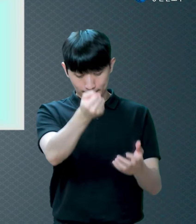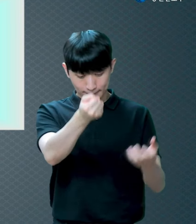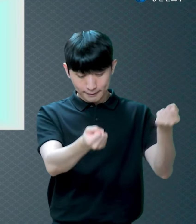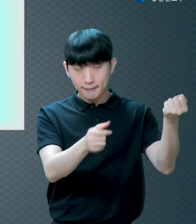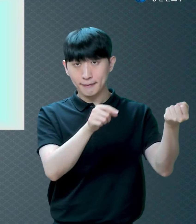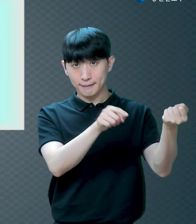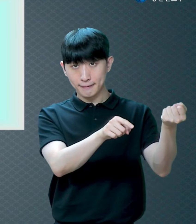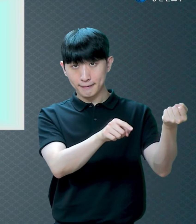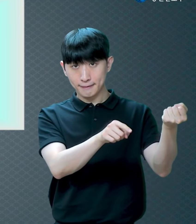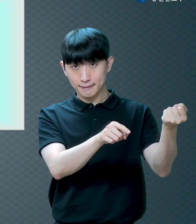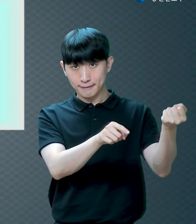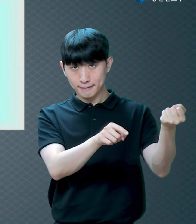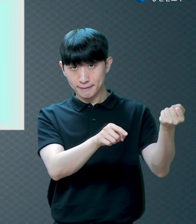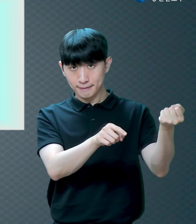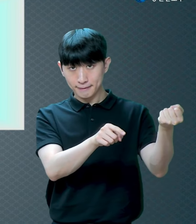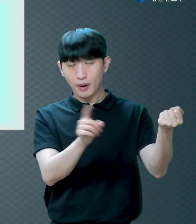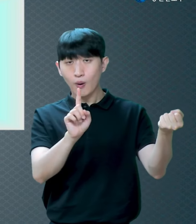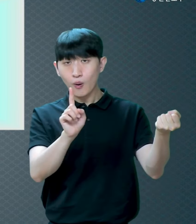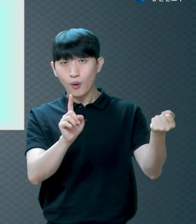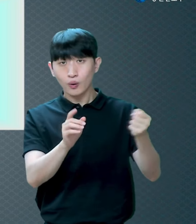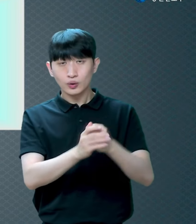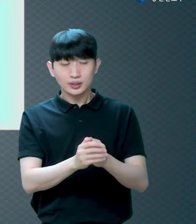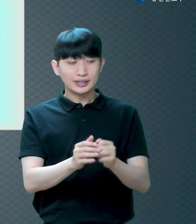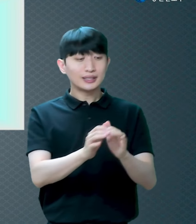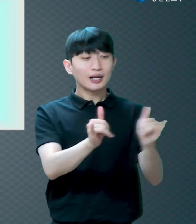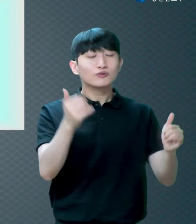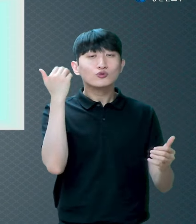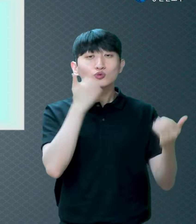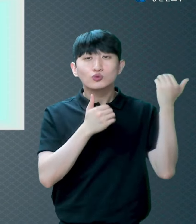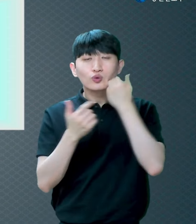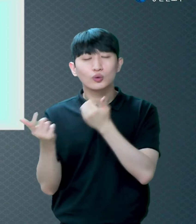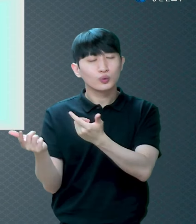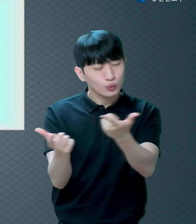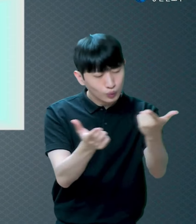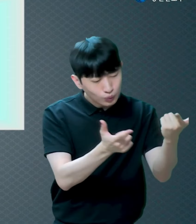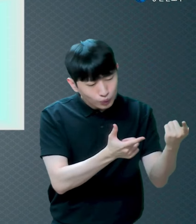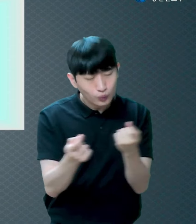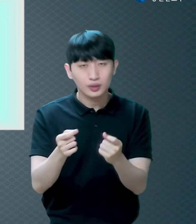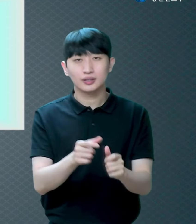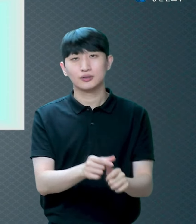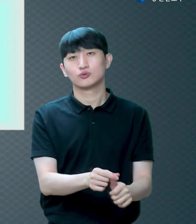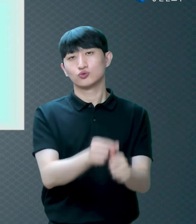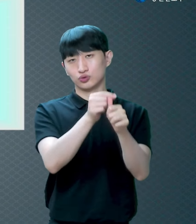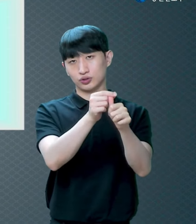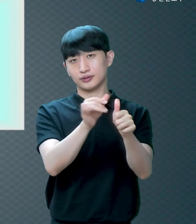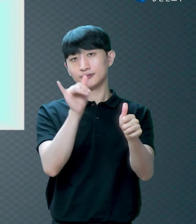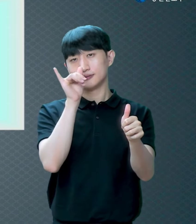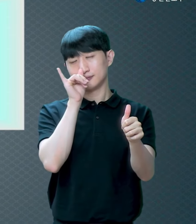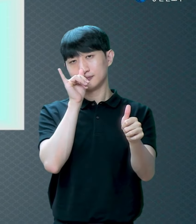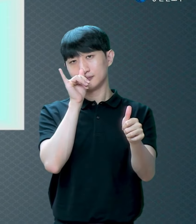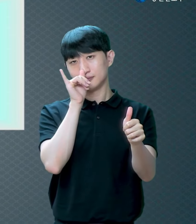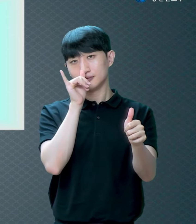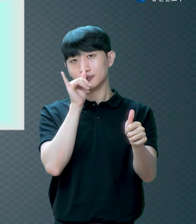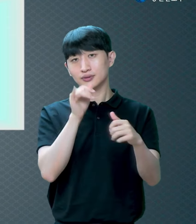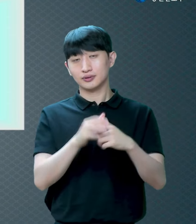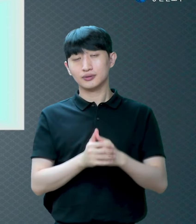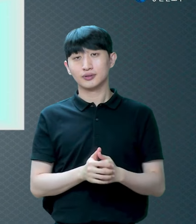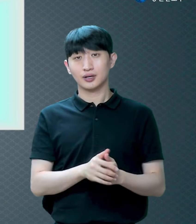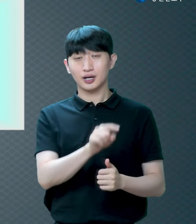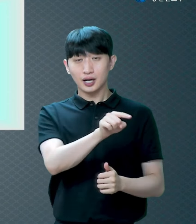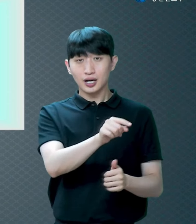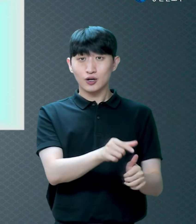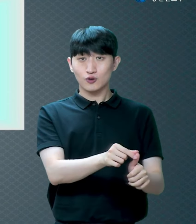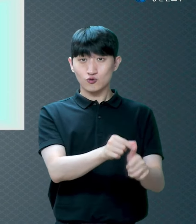얻은 구원 구원이 똑같다는 얘기죠? 옛날 사람이 받는 구원이나 지금 우리가 받는 구원이나 똑같다는